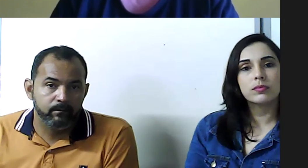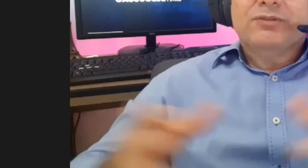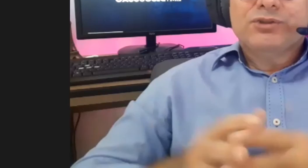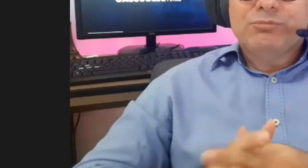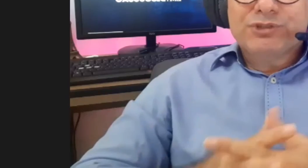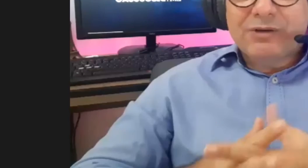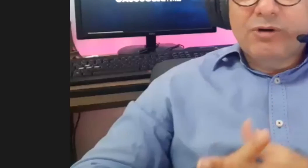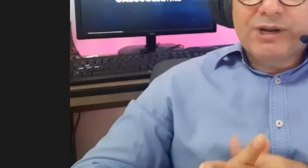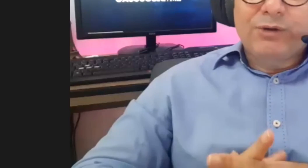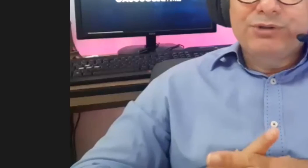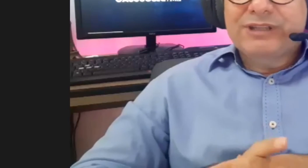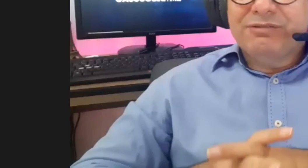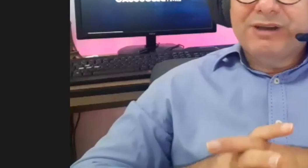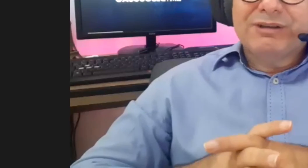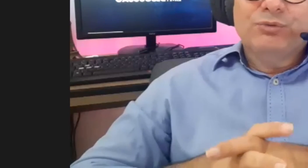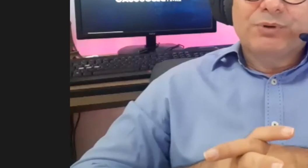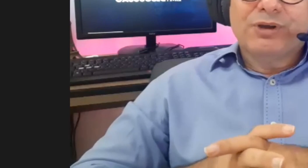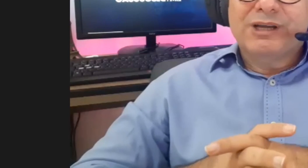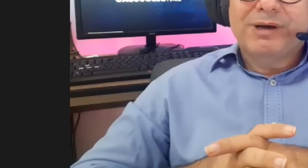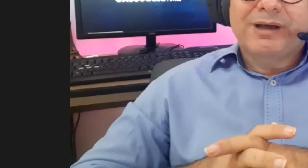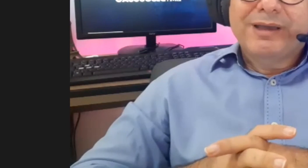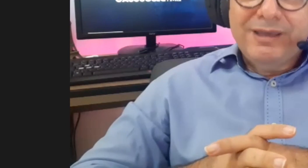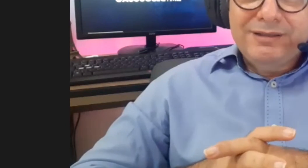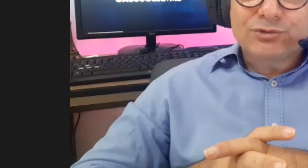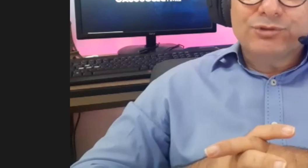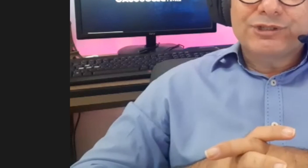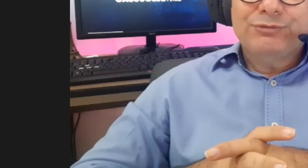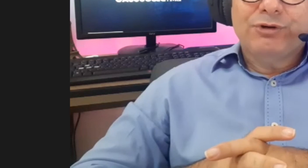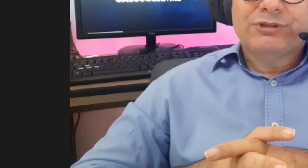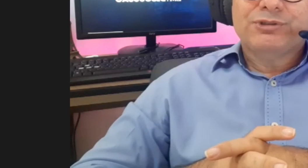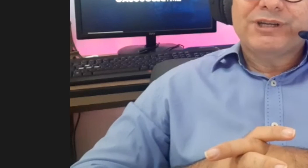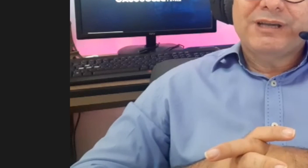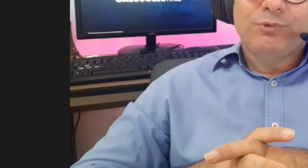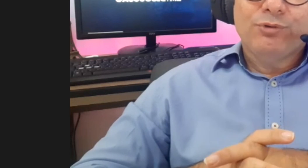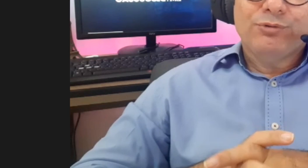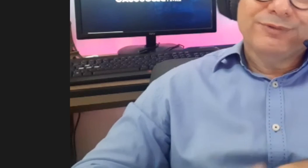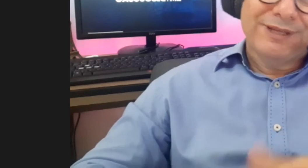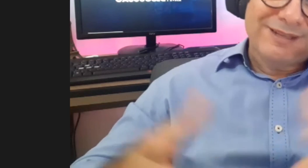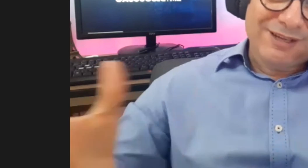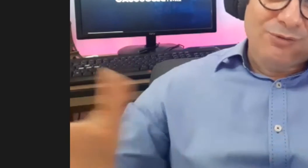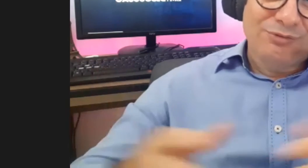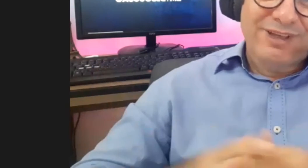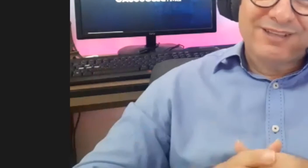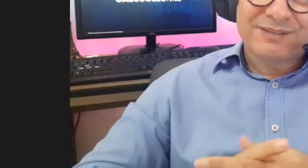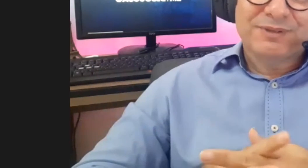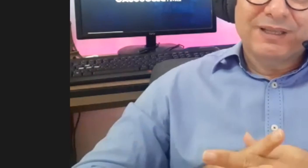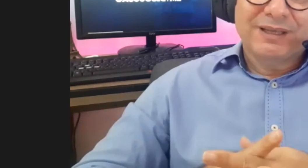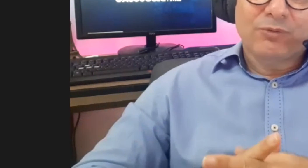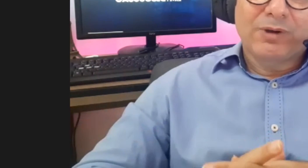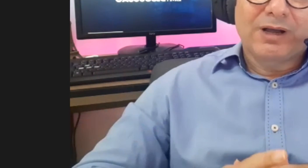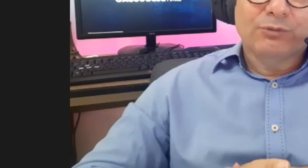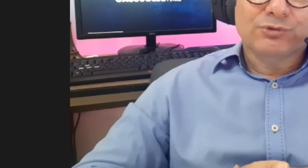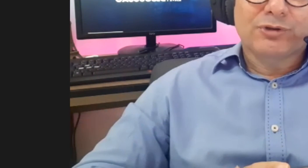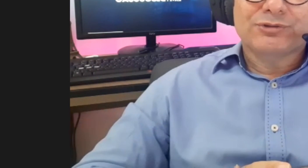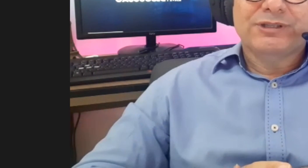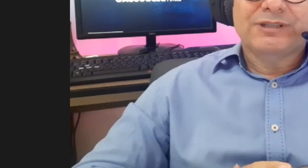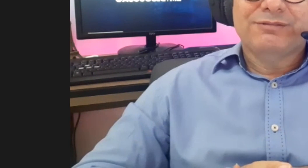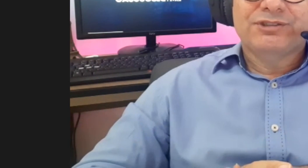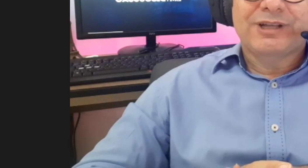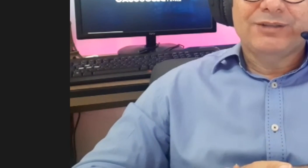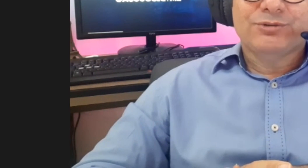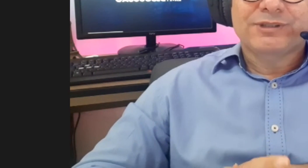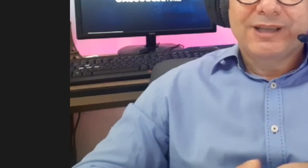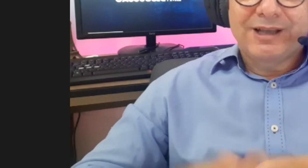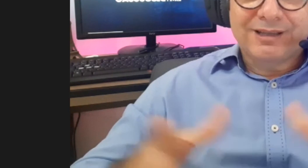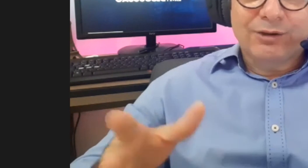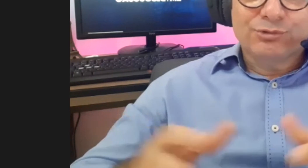Ok, nós vamos agora a um intervalo aqui no programa em discussão, e voltamos daqui a pouco nessa conversa com os nossos